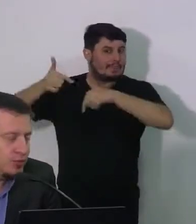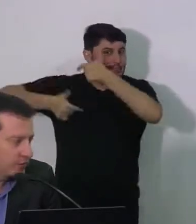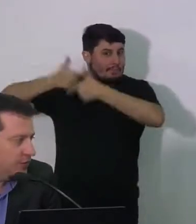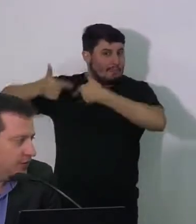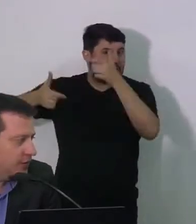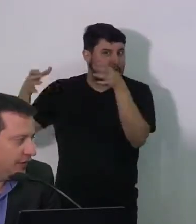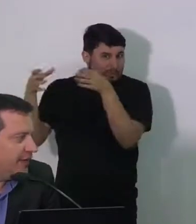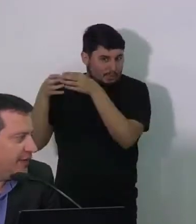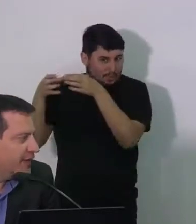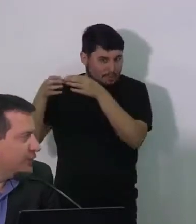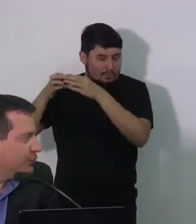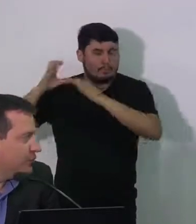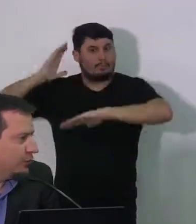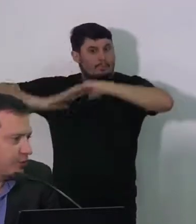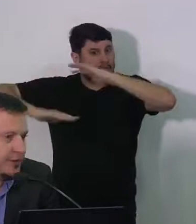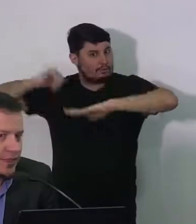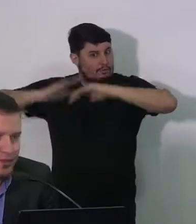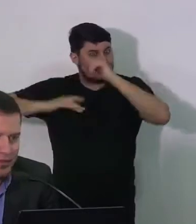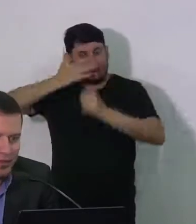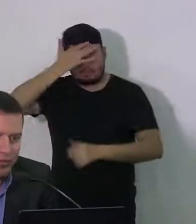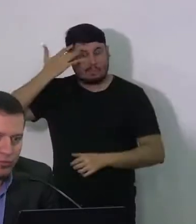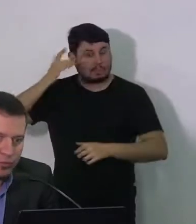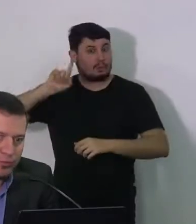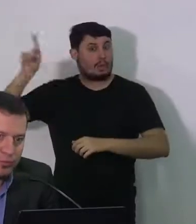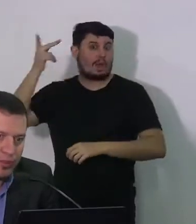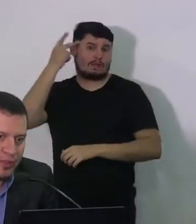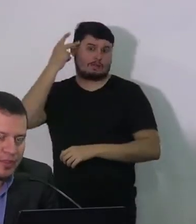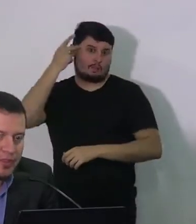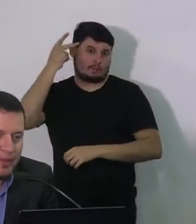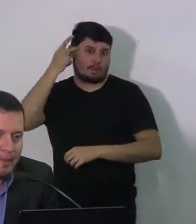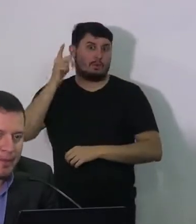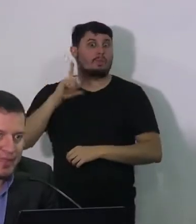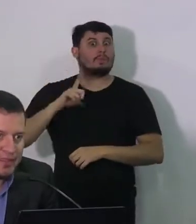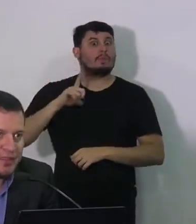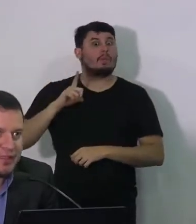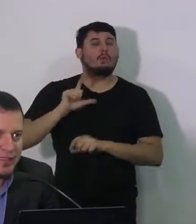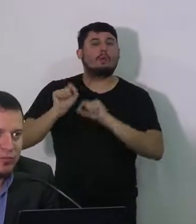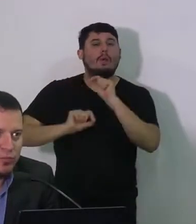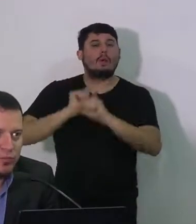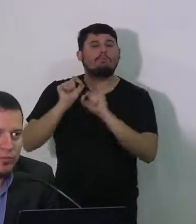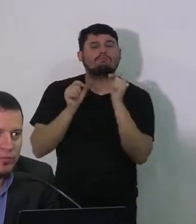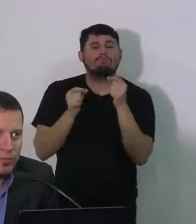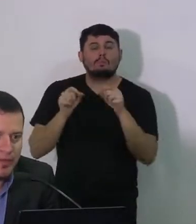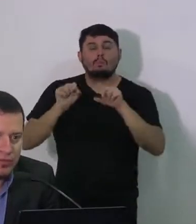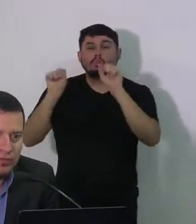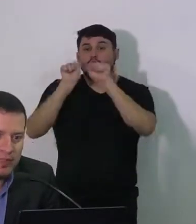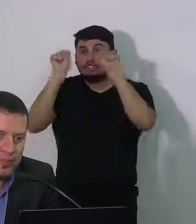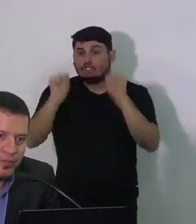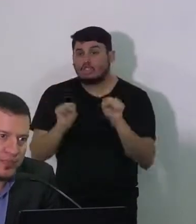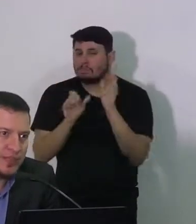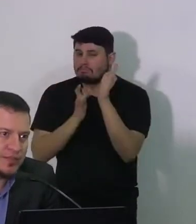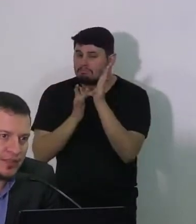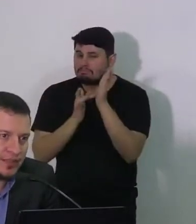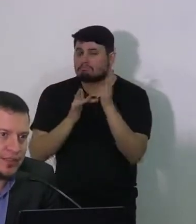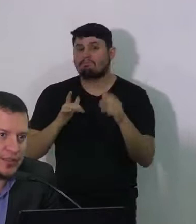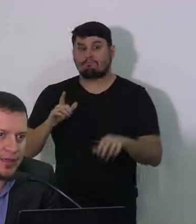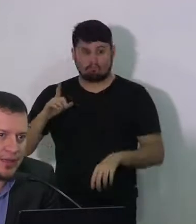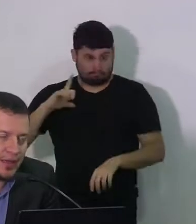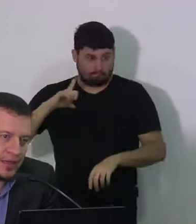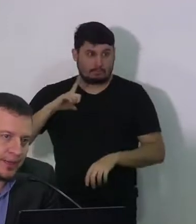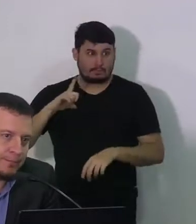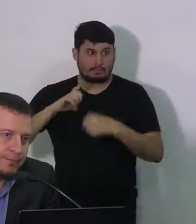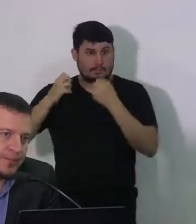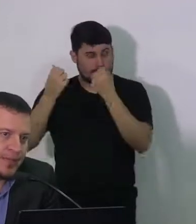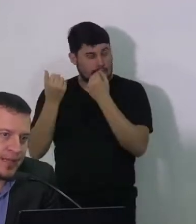um simulador, que é um simulador bem interessante, que foi construído por eles, para que a gente entenda o peso que as medidas vêm